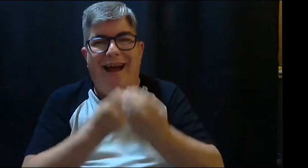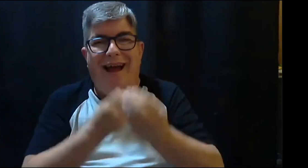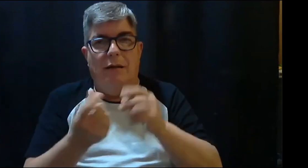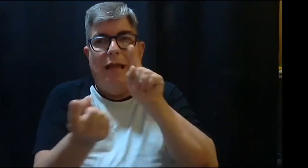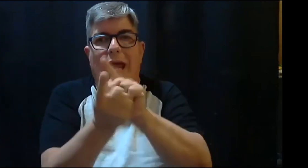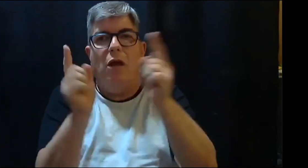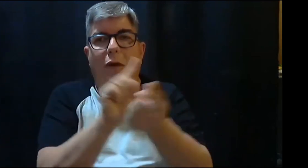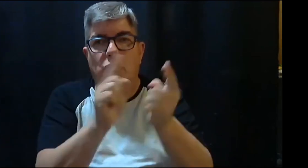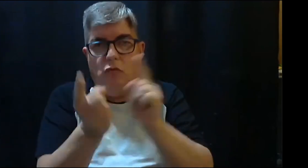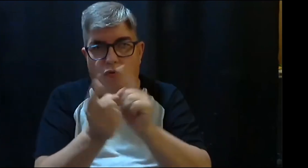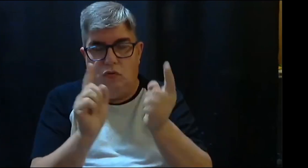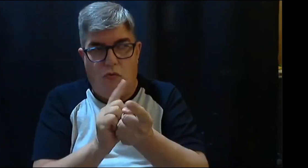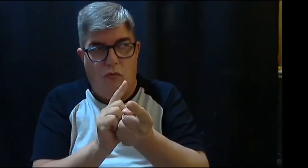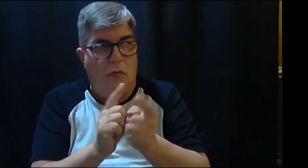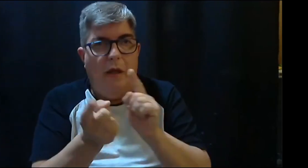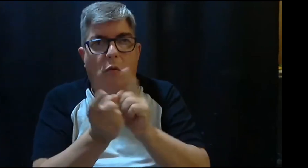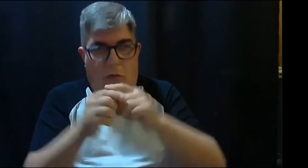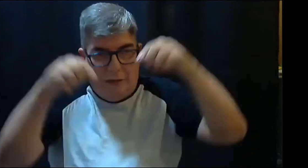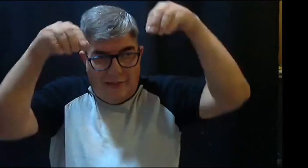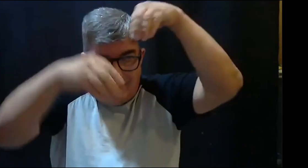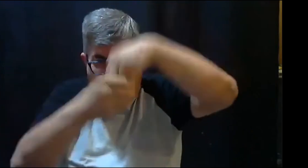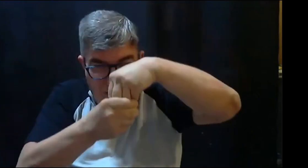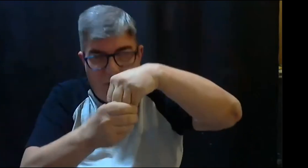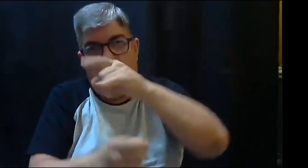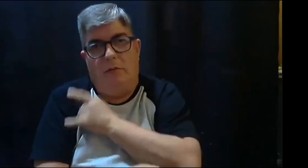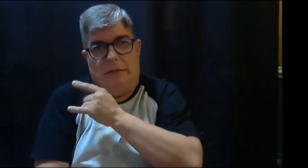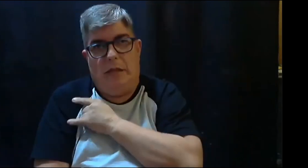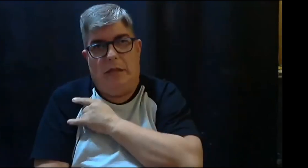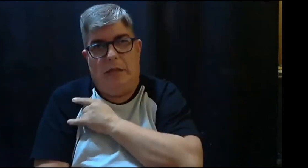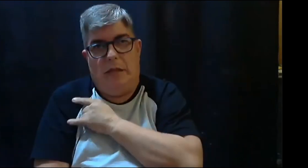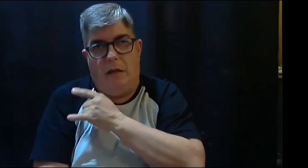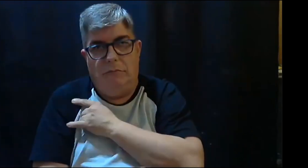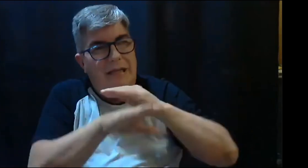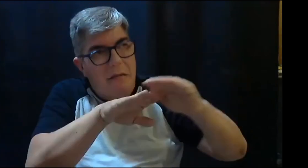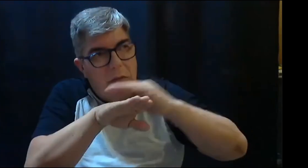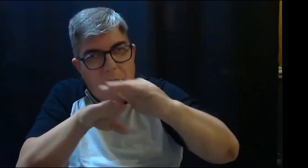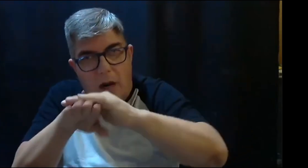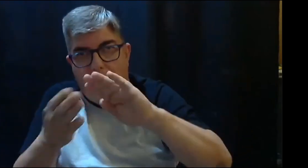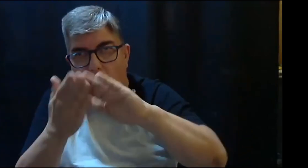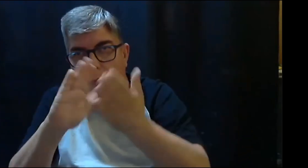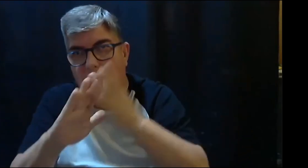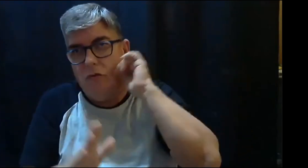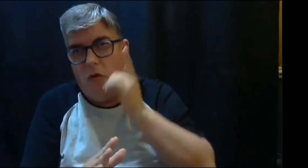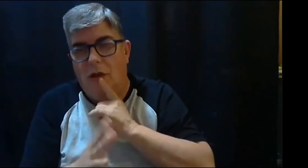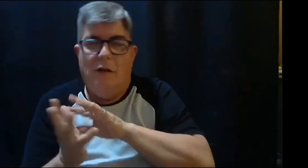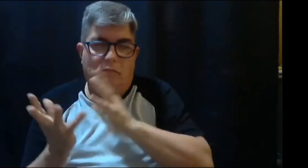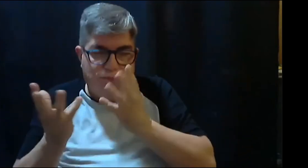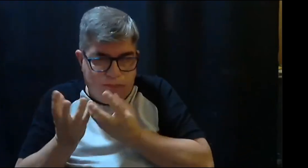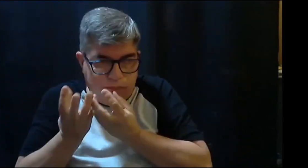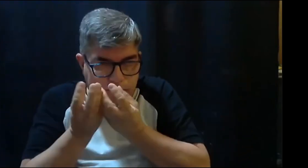Una de ellas, lo que se puede hacer es encuentros, encuentros dentro de la universidad, invitar a la comunidad